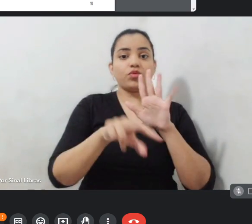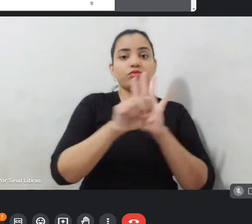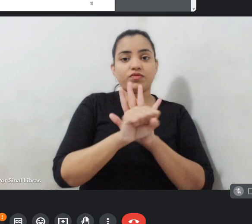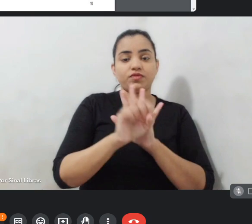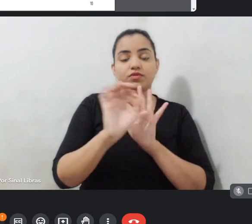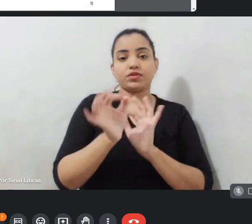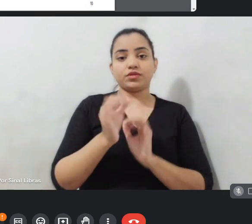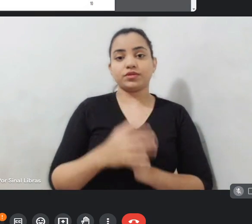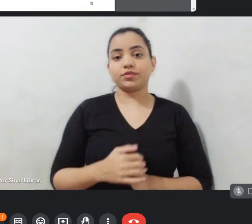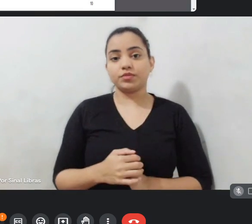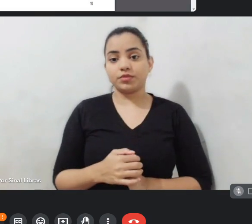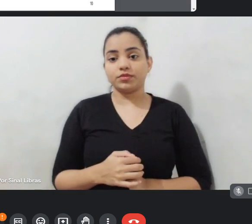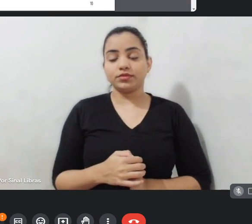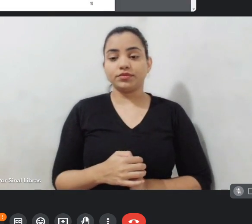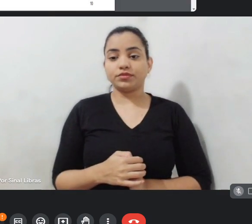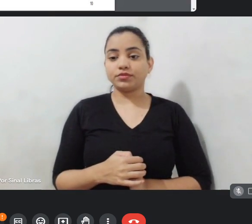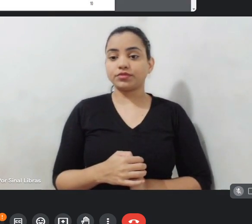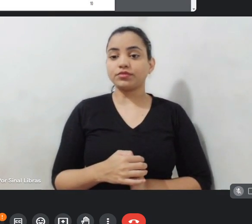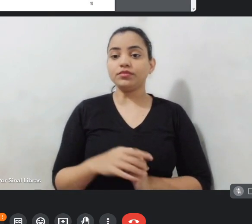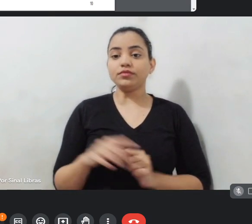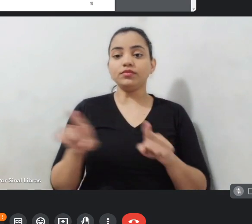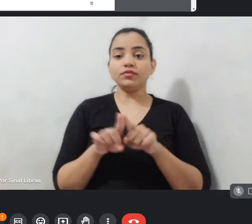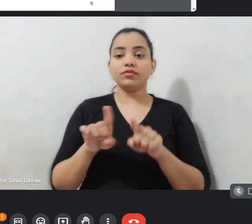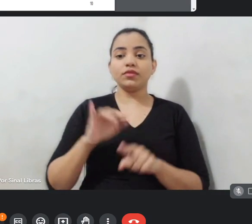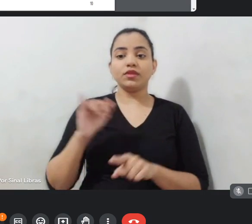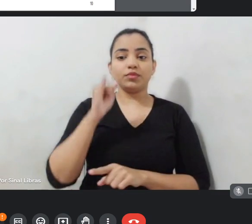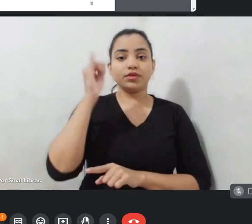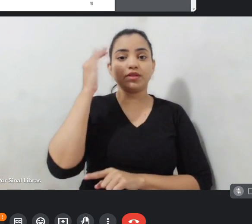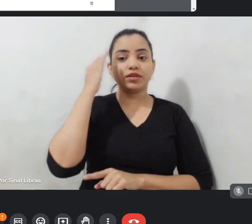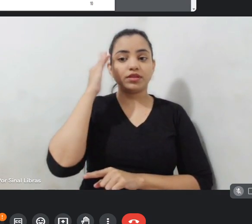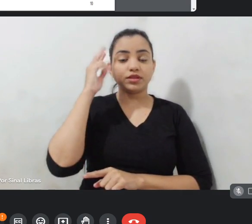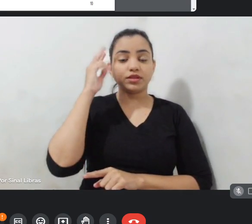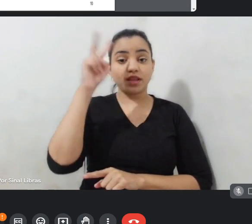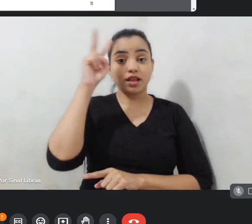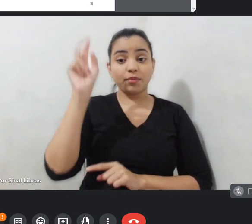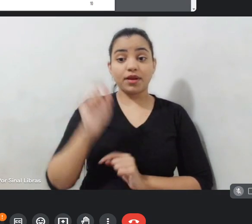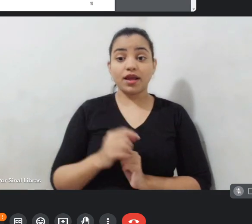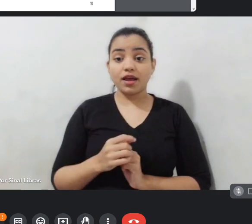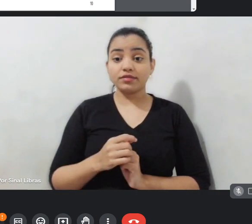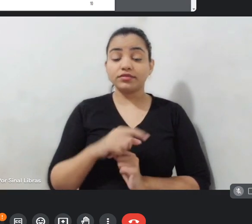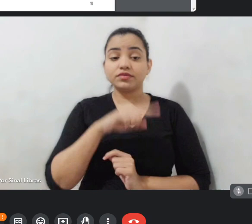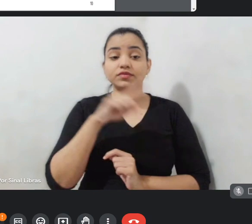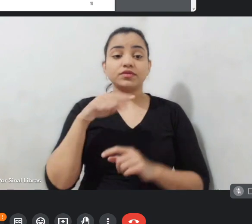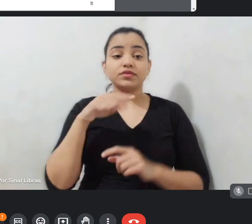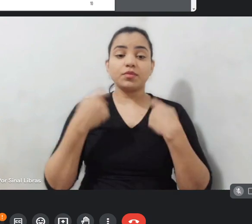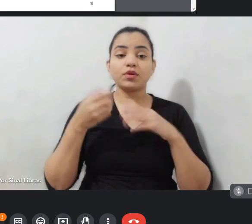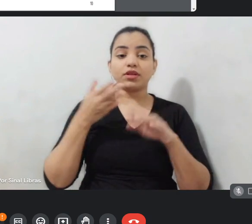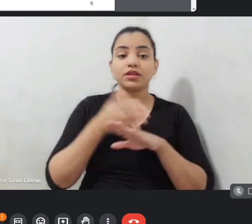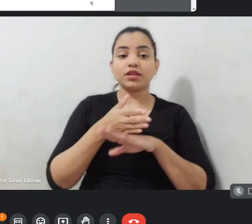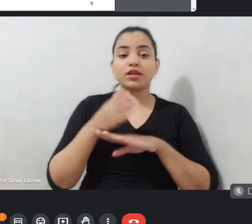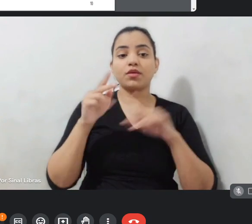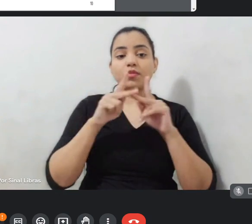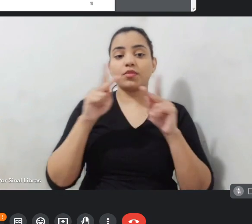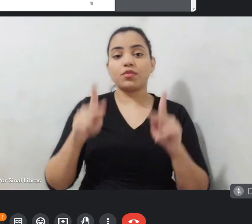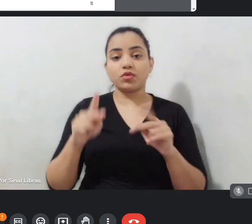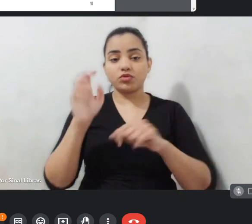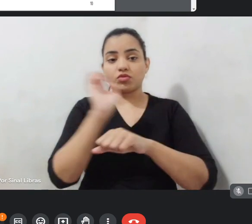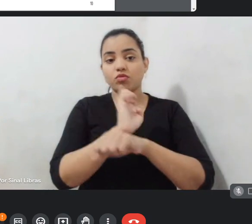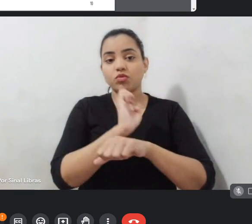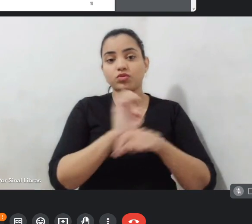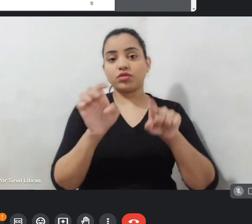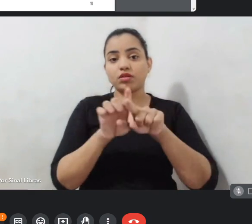E é importante lembrar também que tanto vocês podem entrar com o projeto no estado quanto no município.